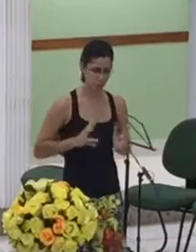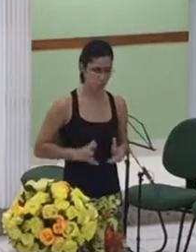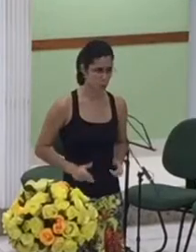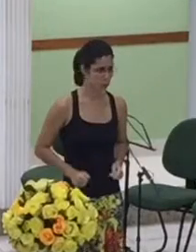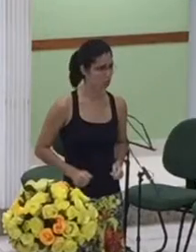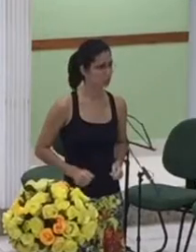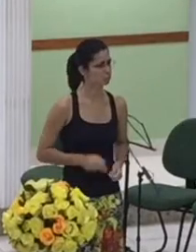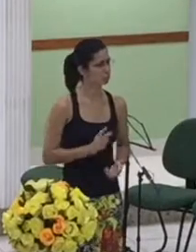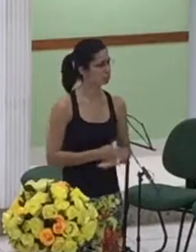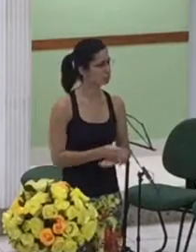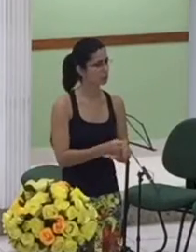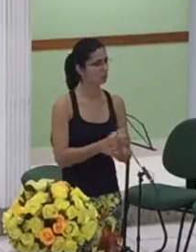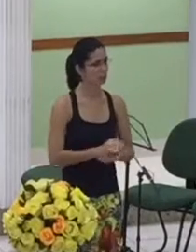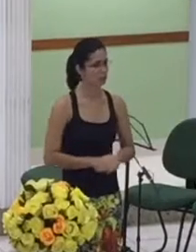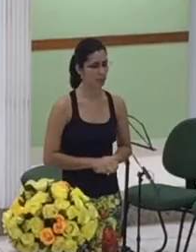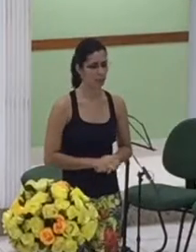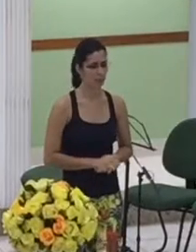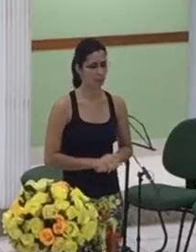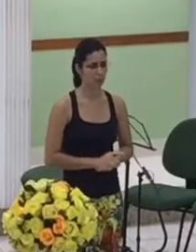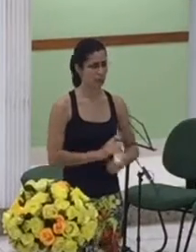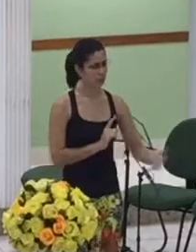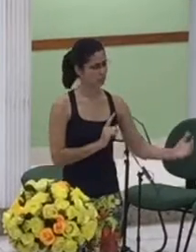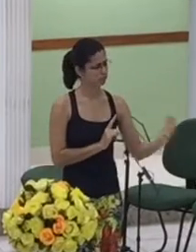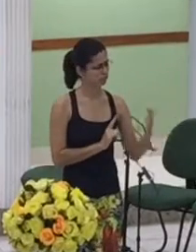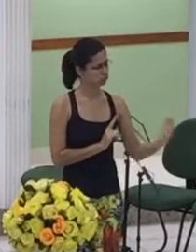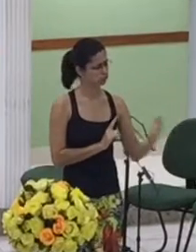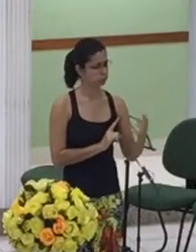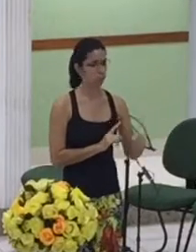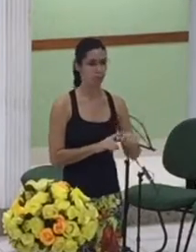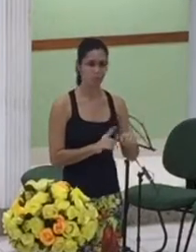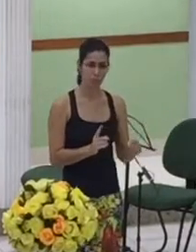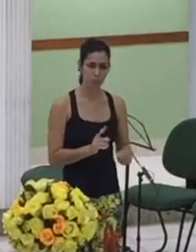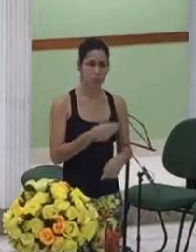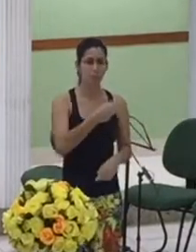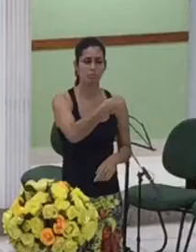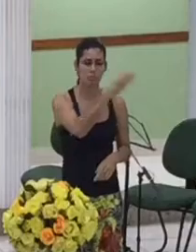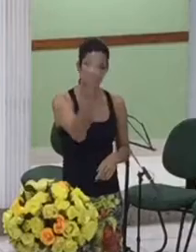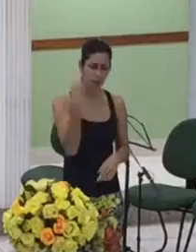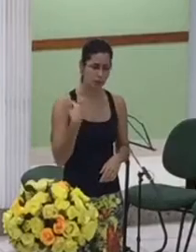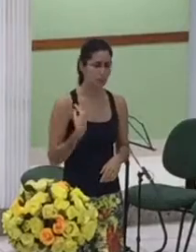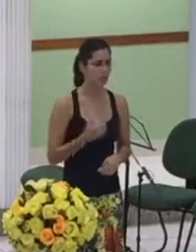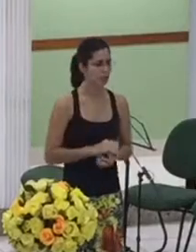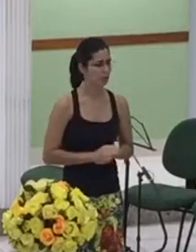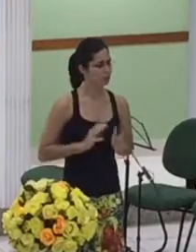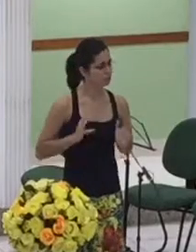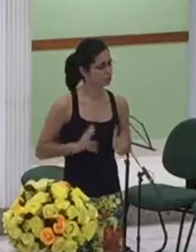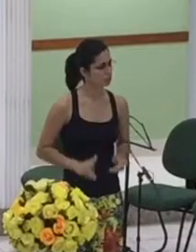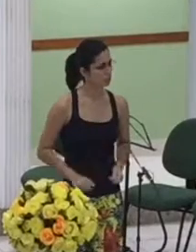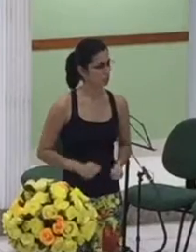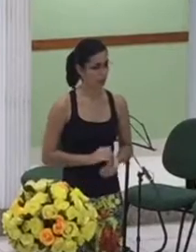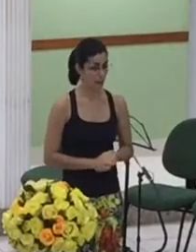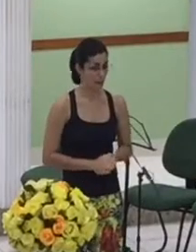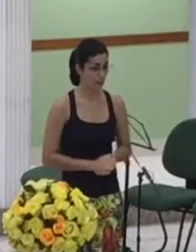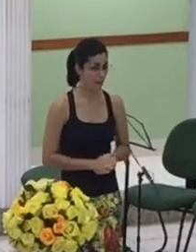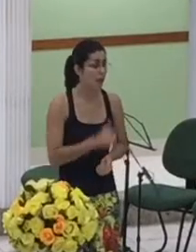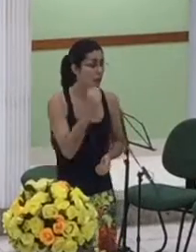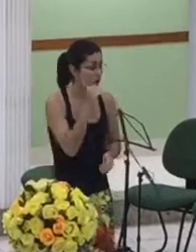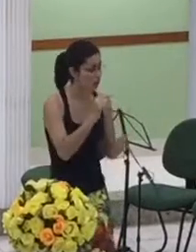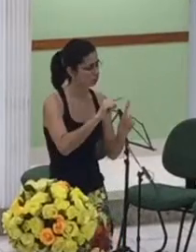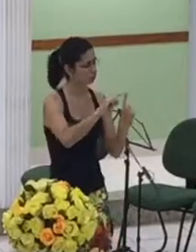entendam a situação por isso que Maria corria ela estava grávida solteira